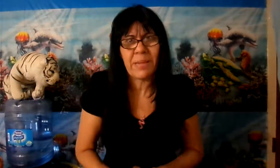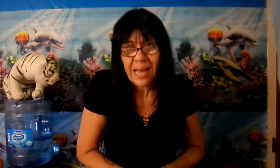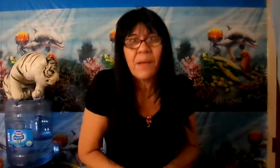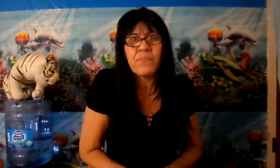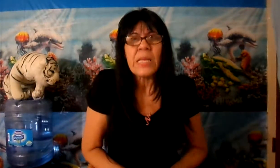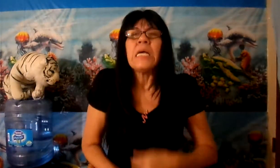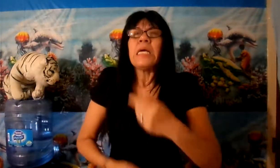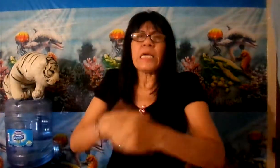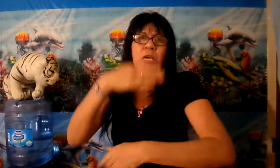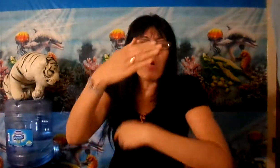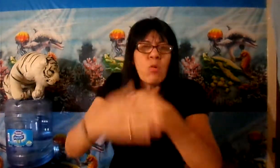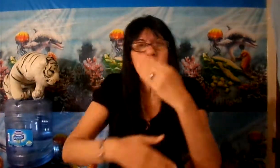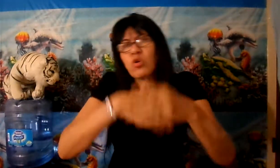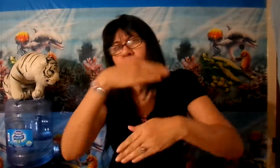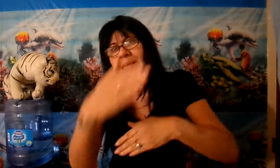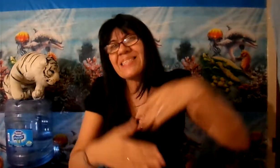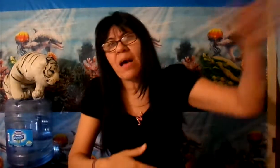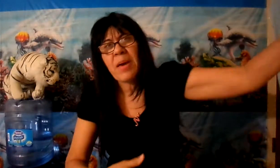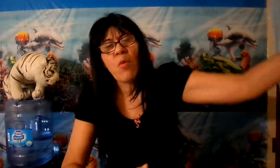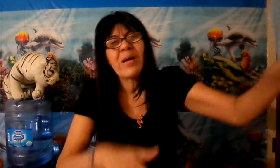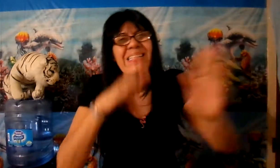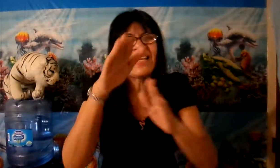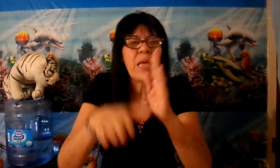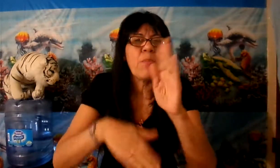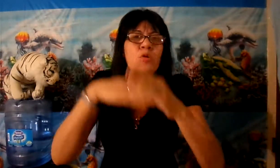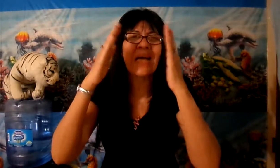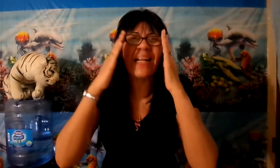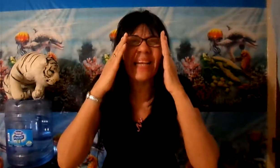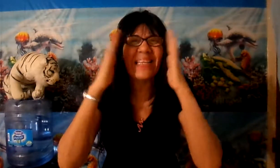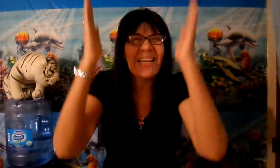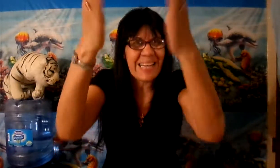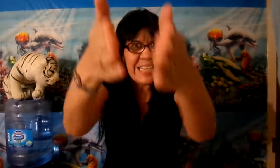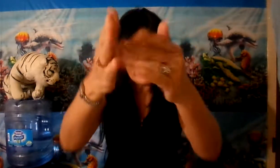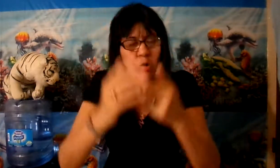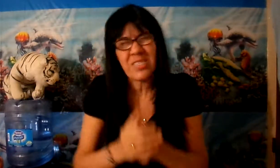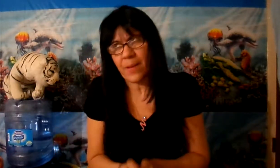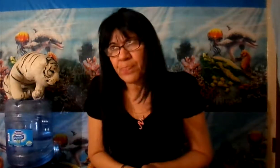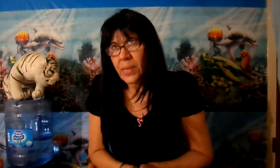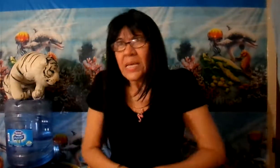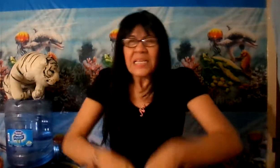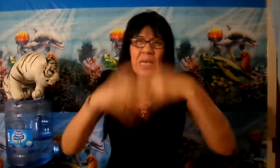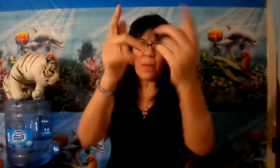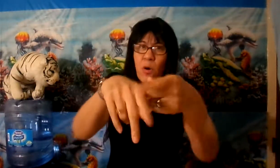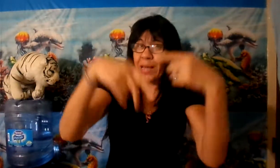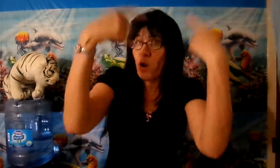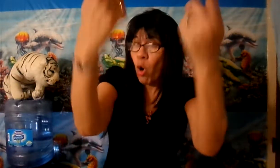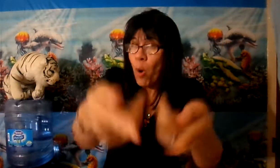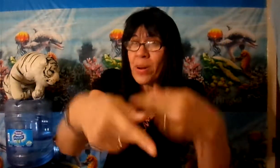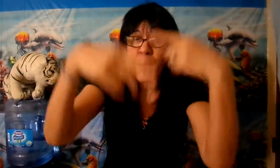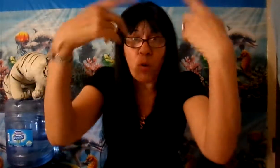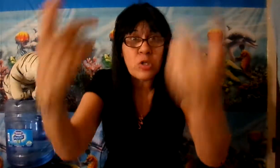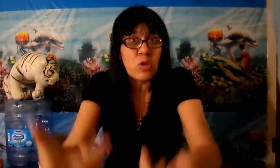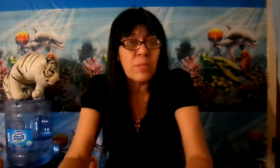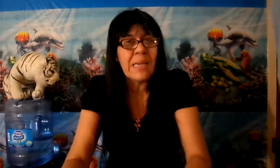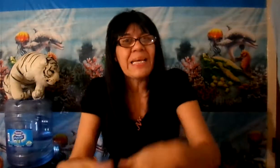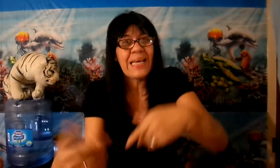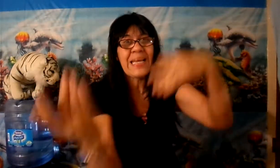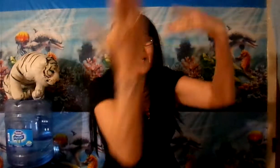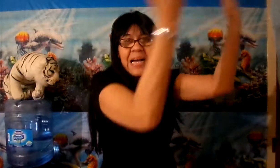¿verdad? Y los musulmanes sabemos que tienen muchas leyes religiosas. Sabemos que los hombres musulmanes allá